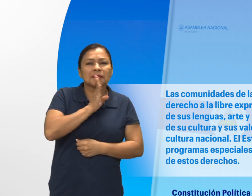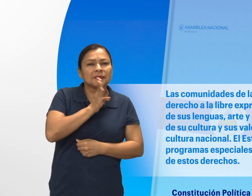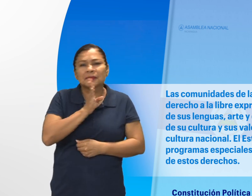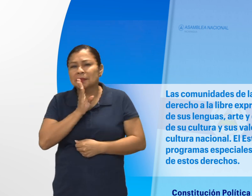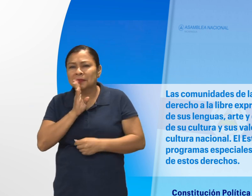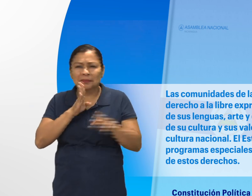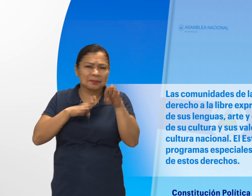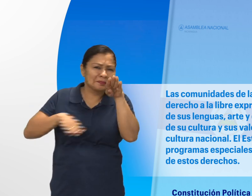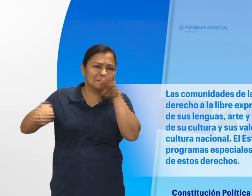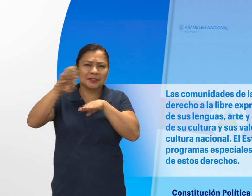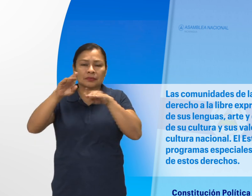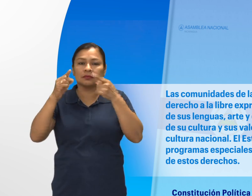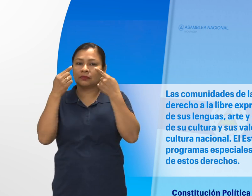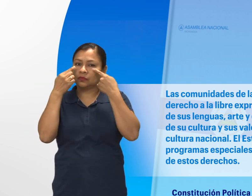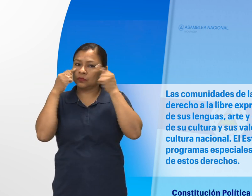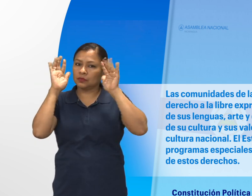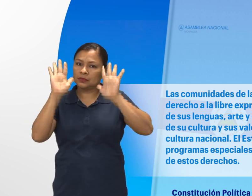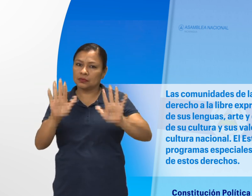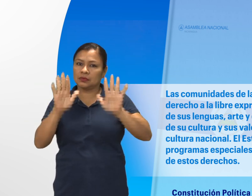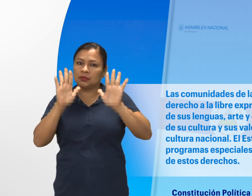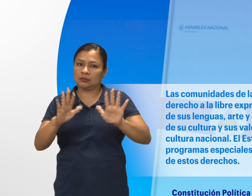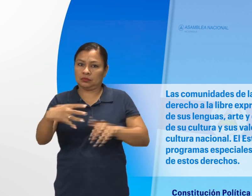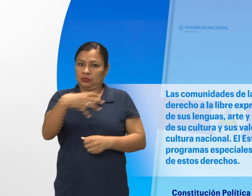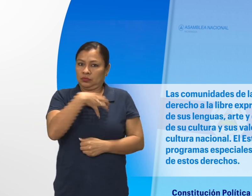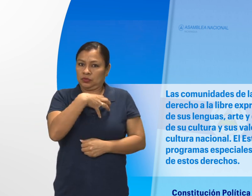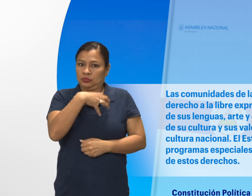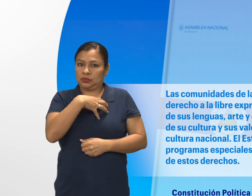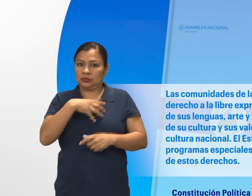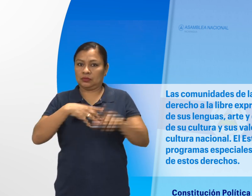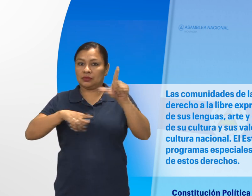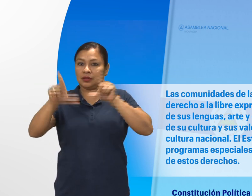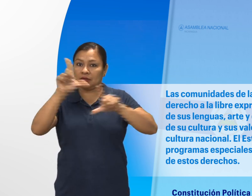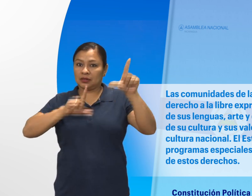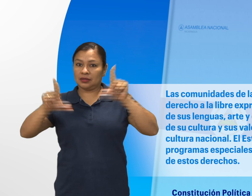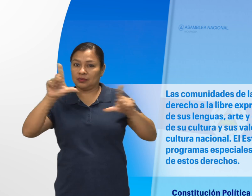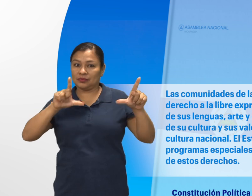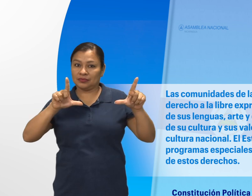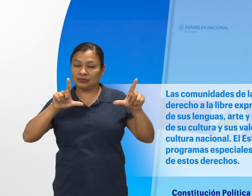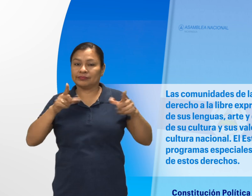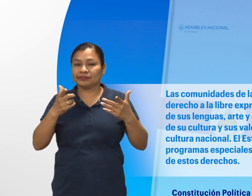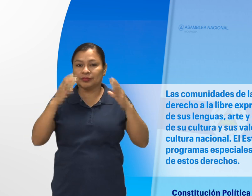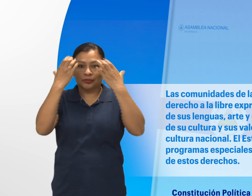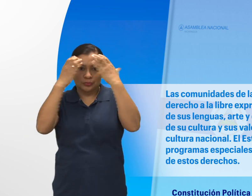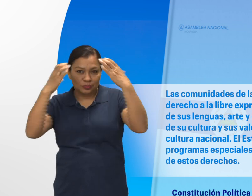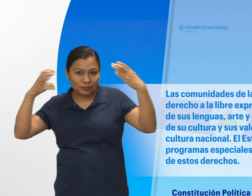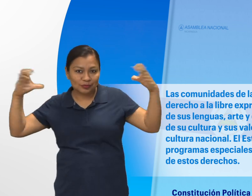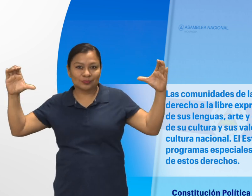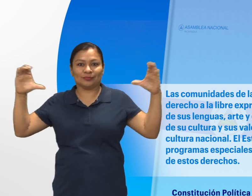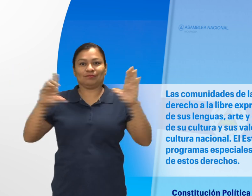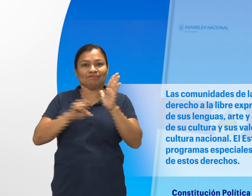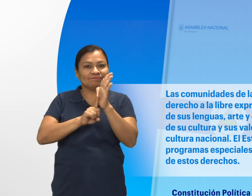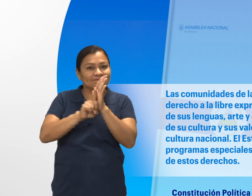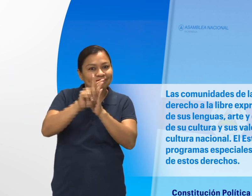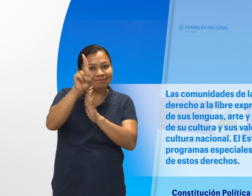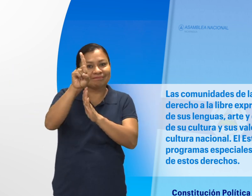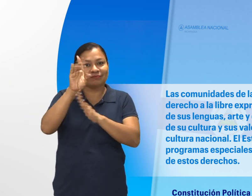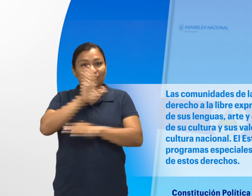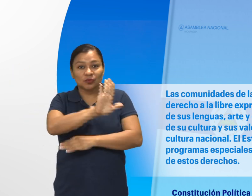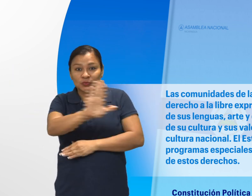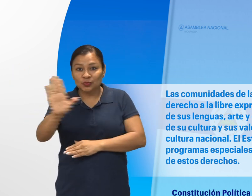Las comunidades de la Costa Caribe tienen derecho a la libre expresión y preservación de sus lenguas, arte y cultura